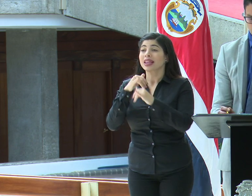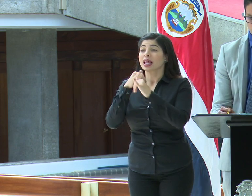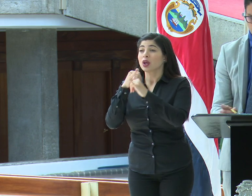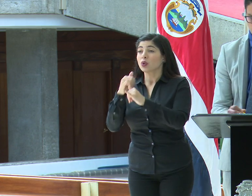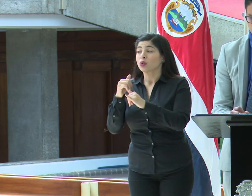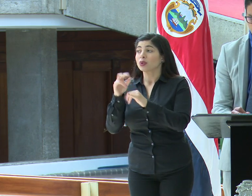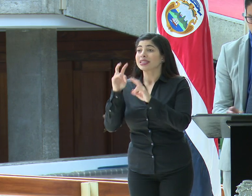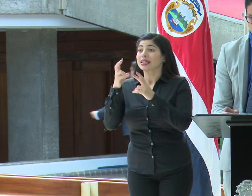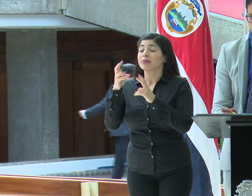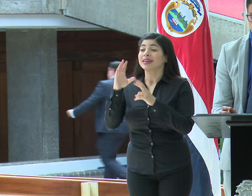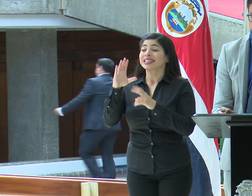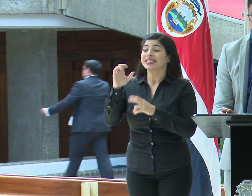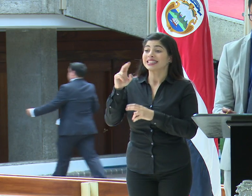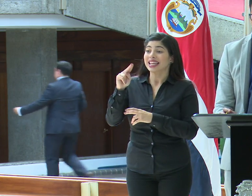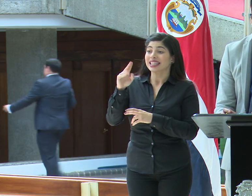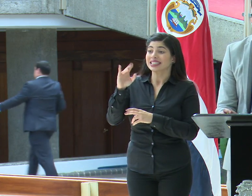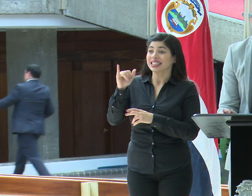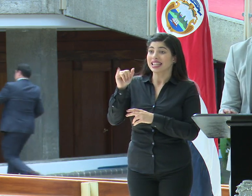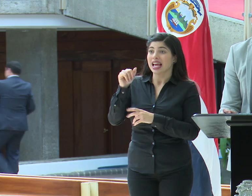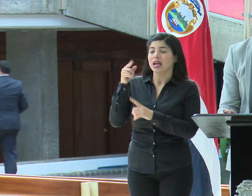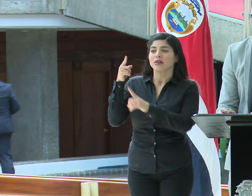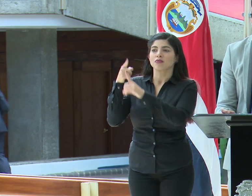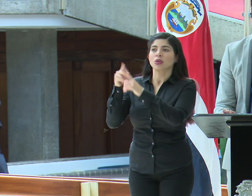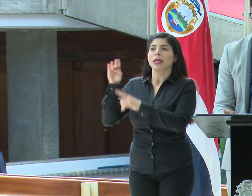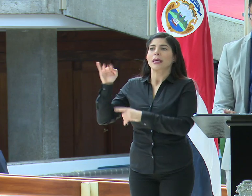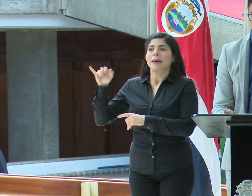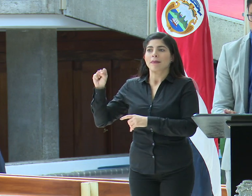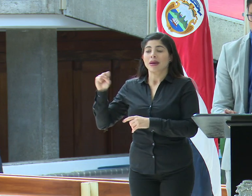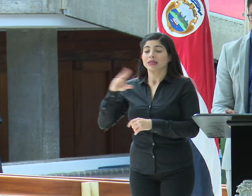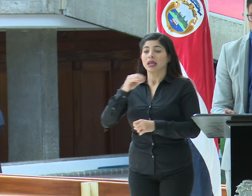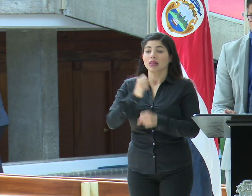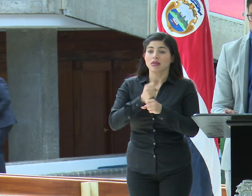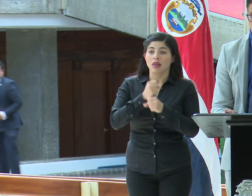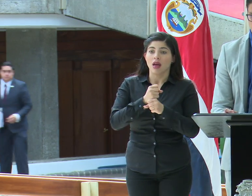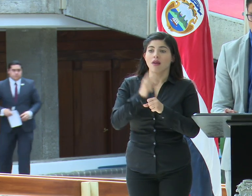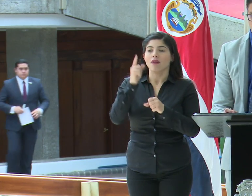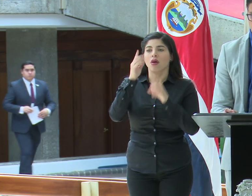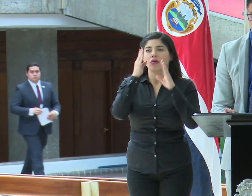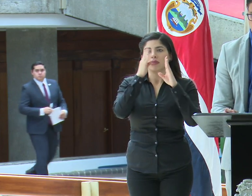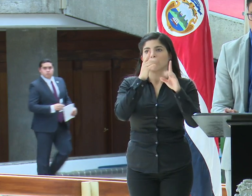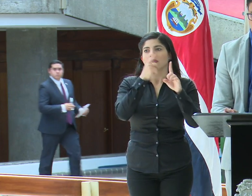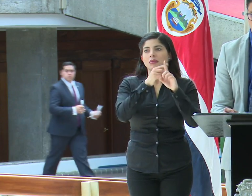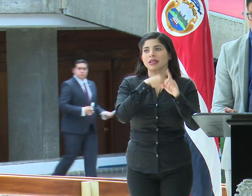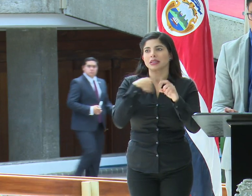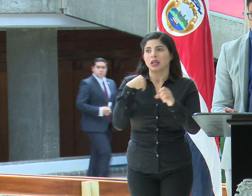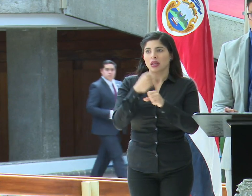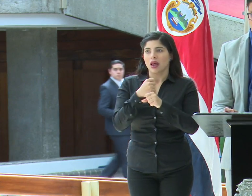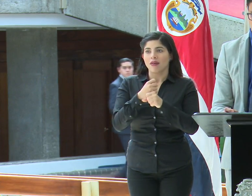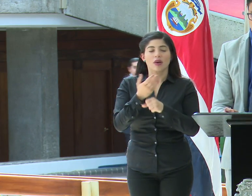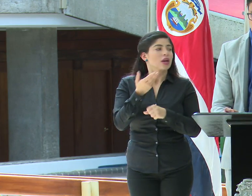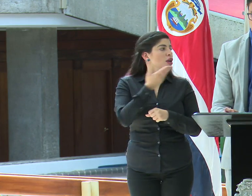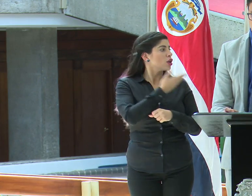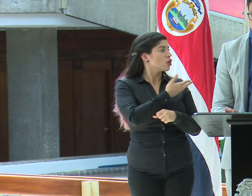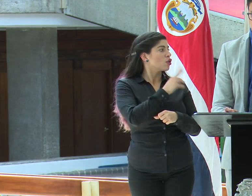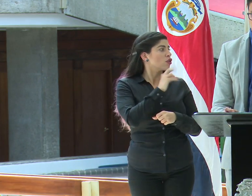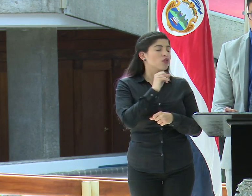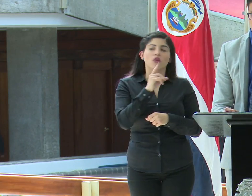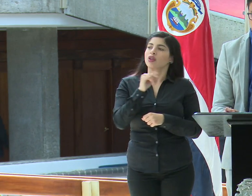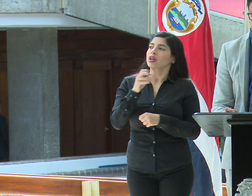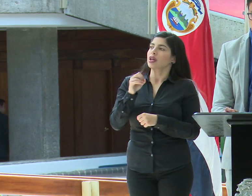sobre el tema de Sencinae lo vemos directamente con IMAS y sobre el tema de trabajo lo vemos directamente con trabajo y don Rodrigo Marín al final